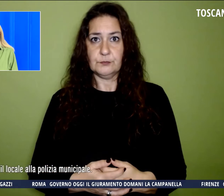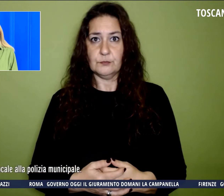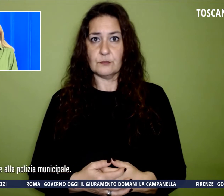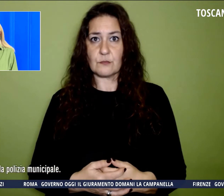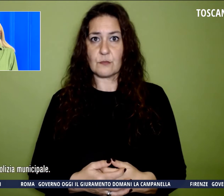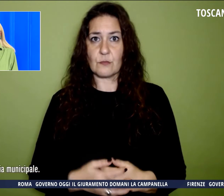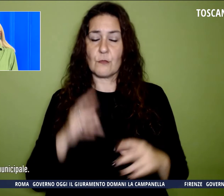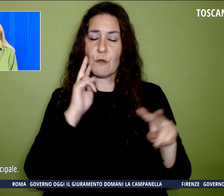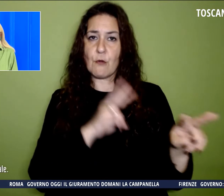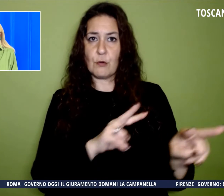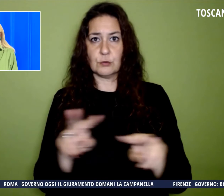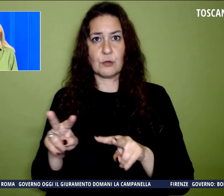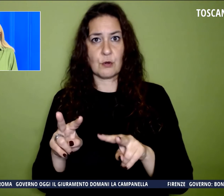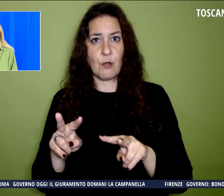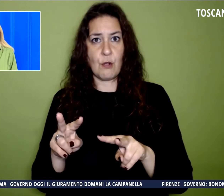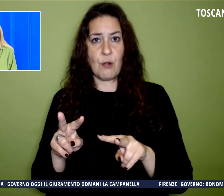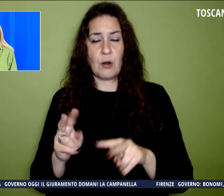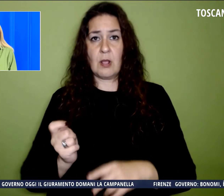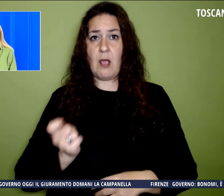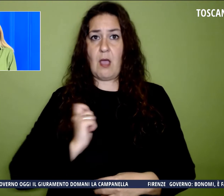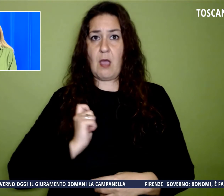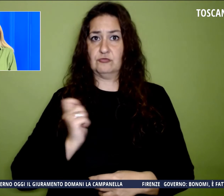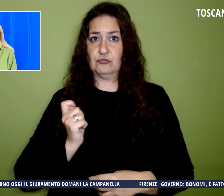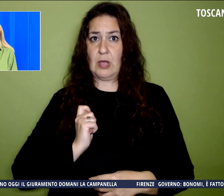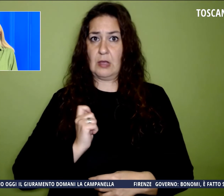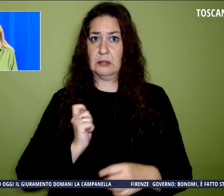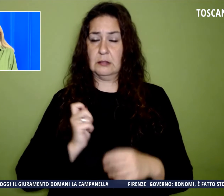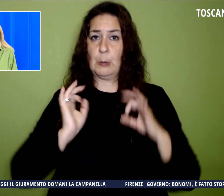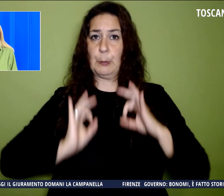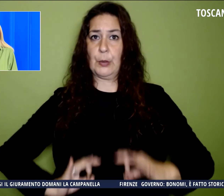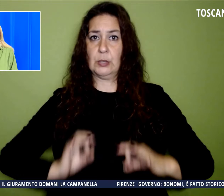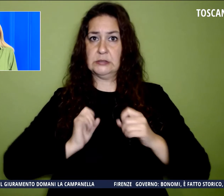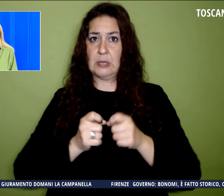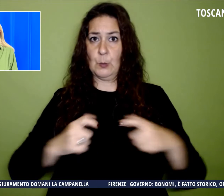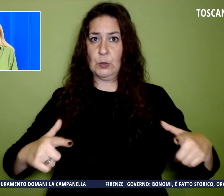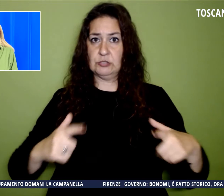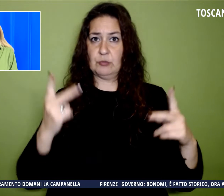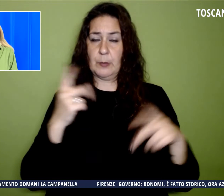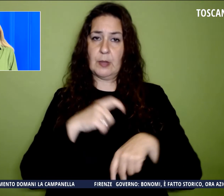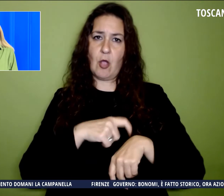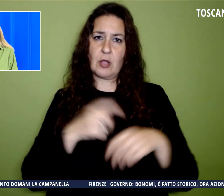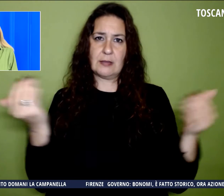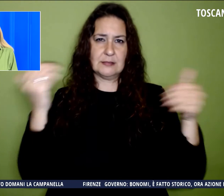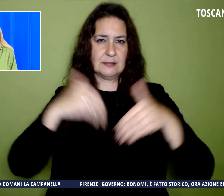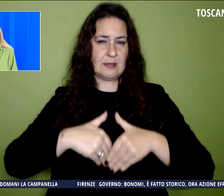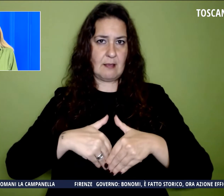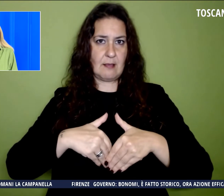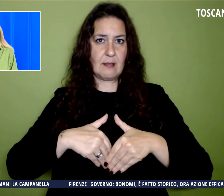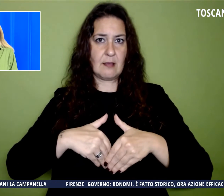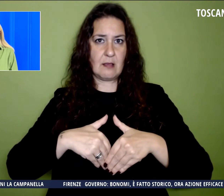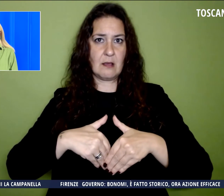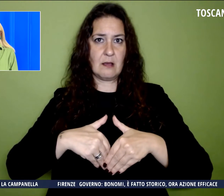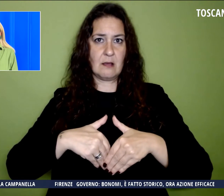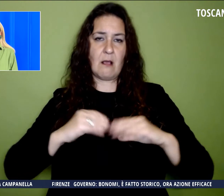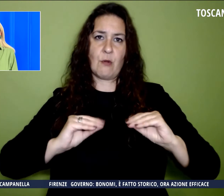degli agenti della Polizia Municipale si sono concentrati nelle ore notturne nelle zone della